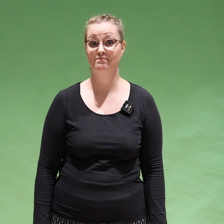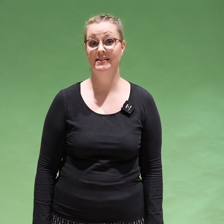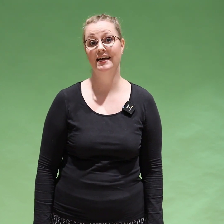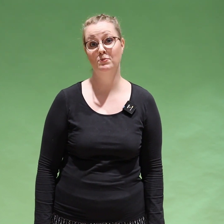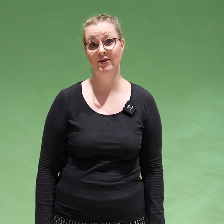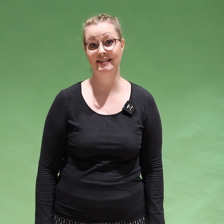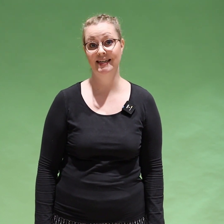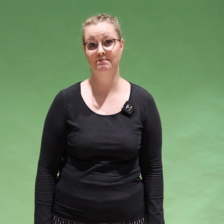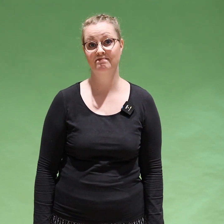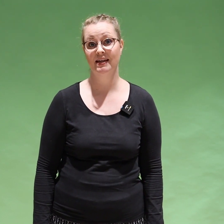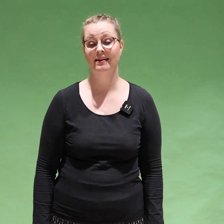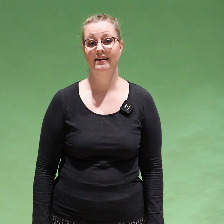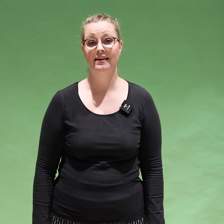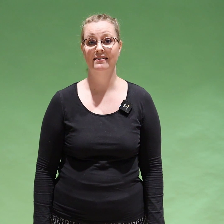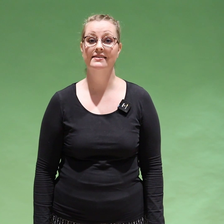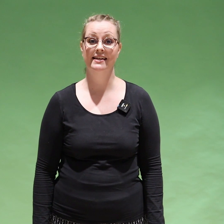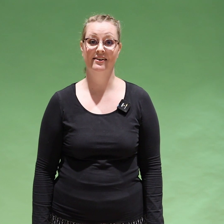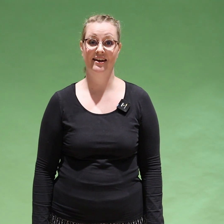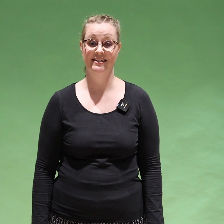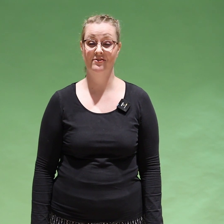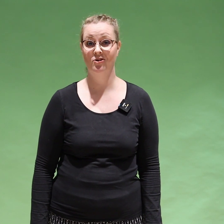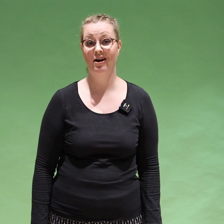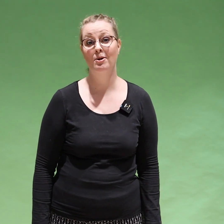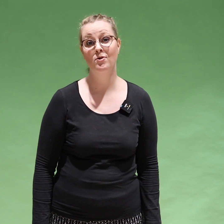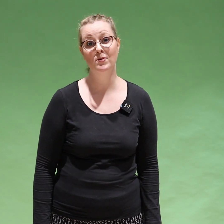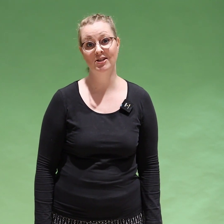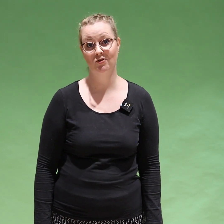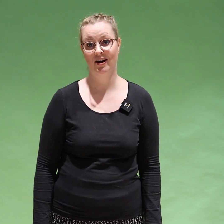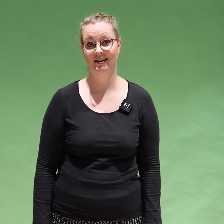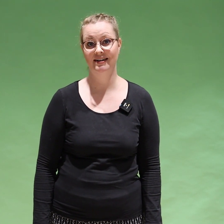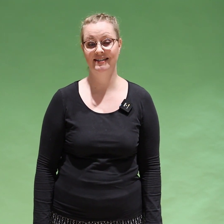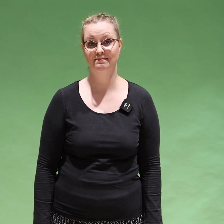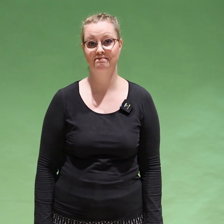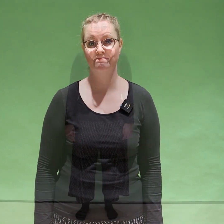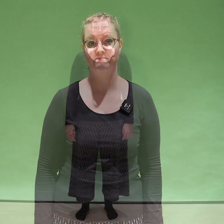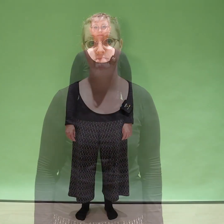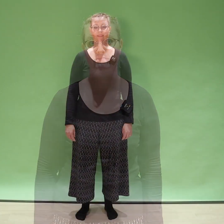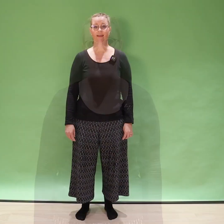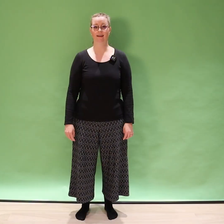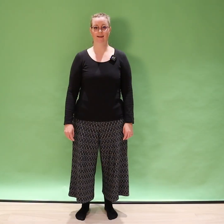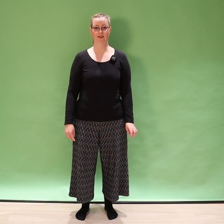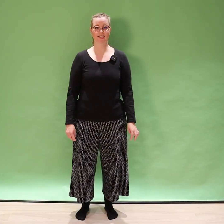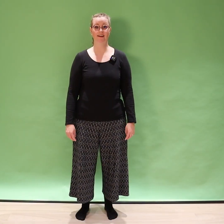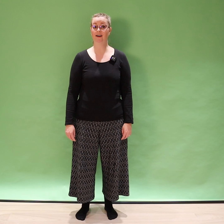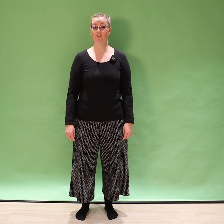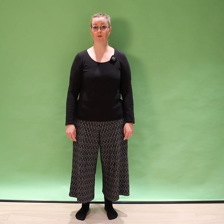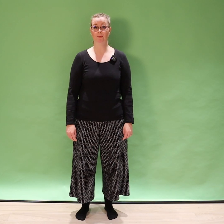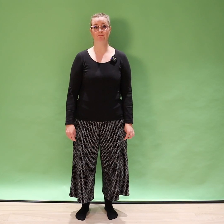sitä kipuviestiä. Sen takia tästä voi olla apua myös kivunhallinnassa. Aloitetaan aivojumppa